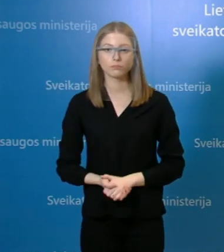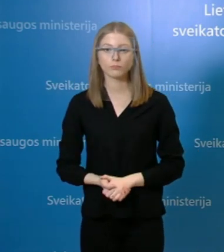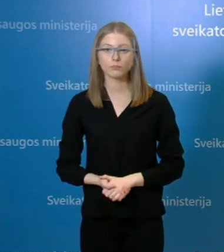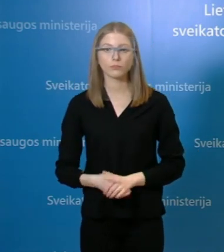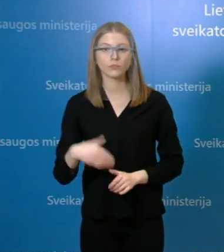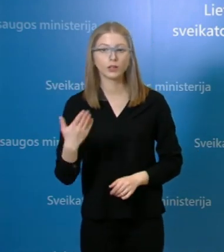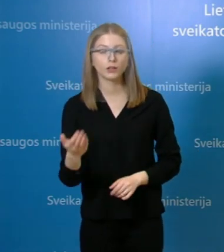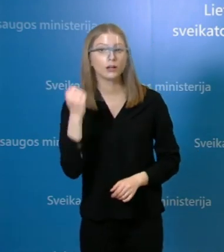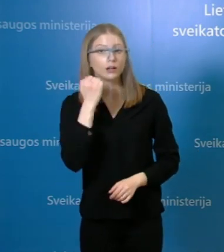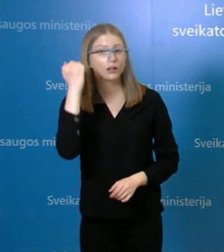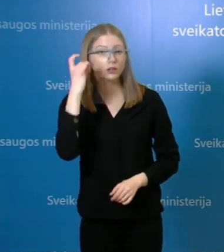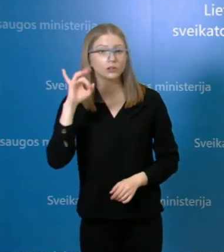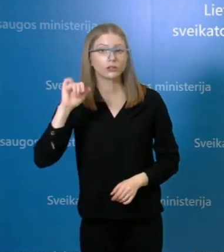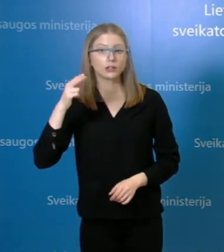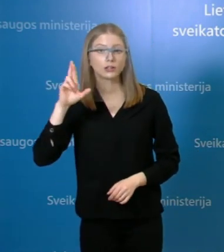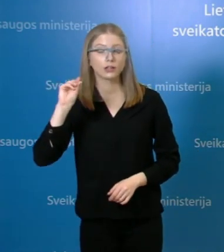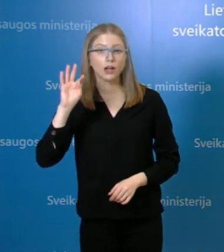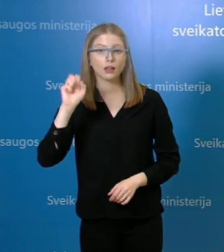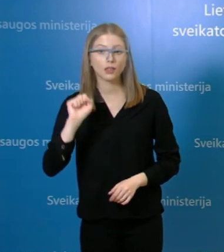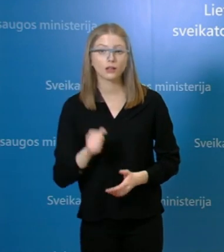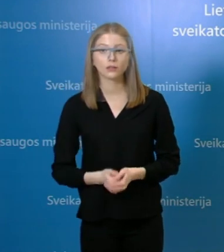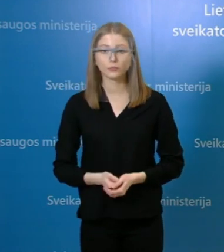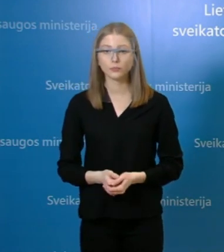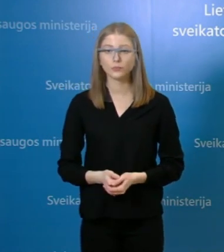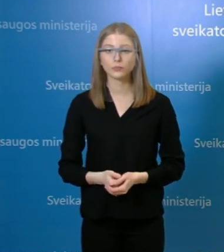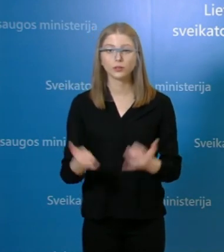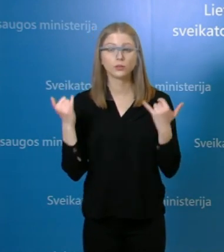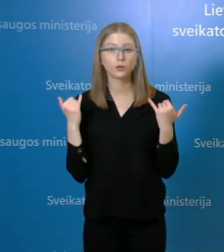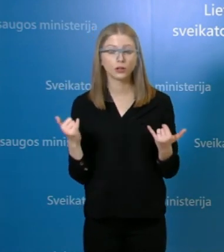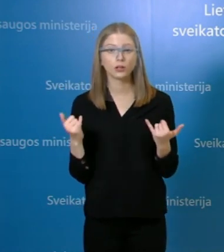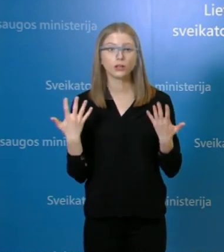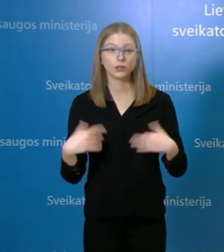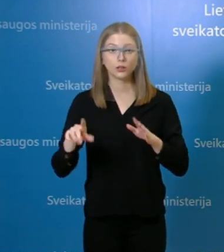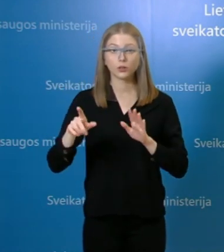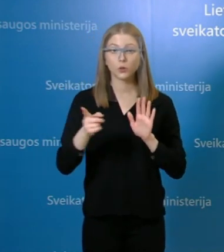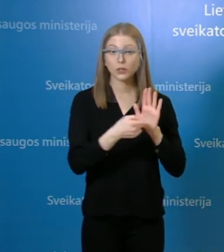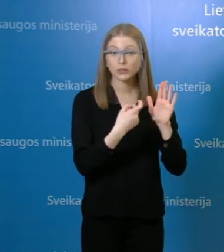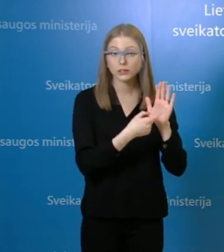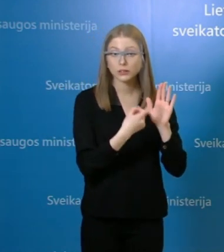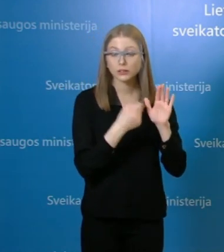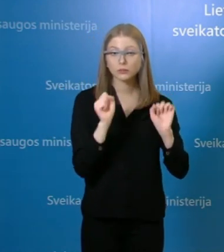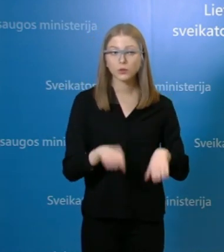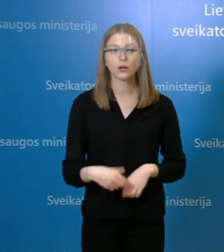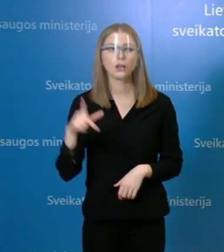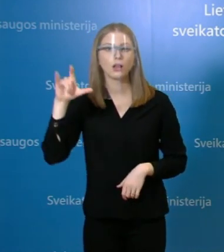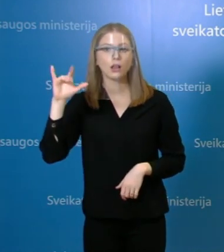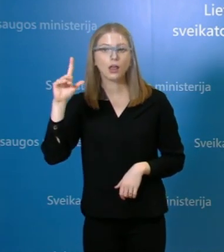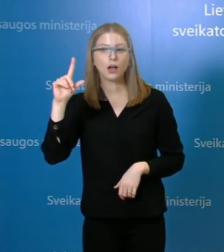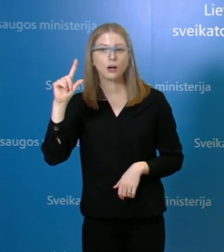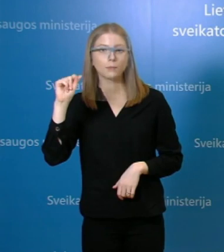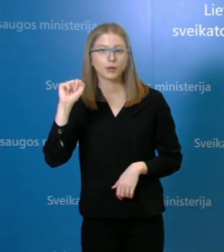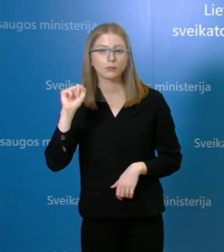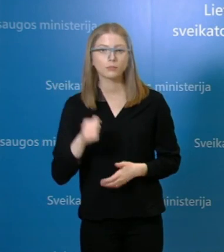Ačiū, Ginretai, už aktualių pristatymą. Dabar pereisime prie klausimų. Liepa želnėnė, penkiolika minučių. Norėtų